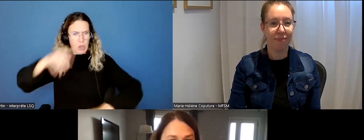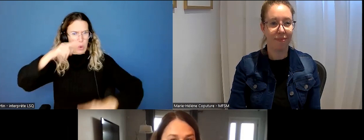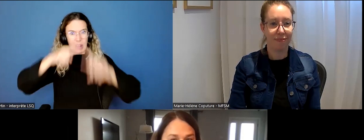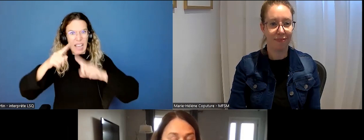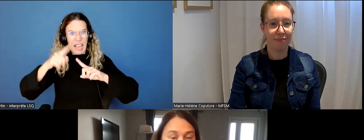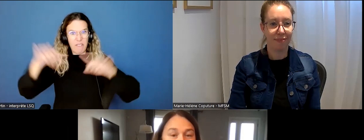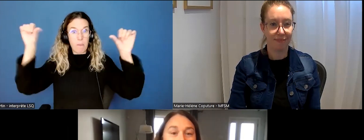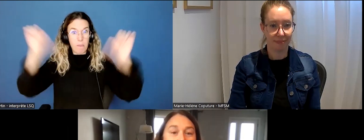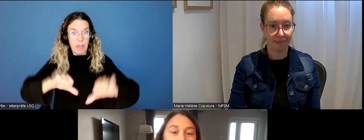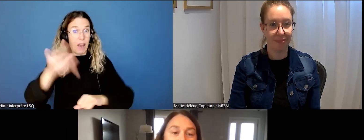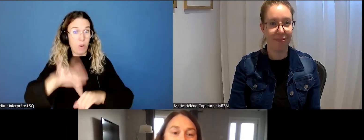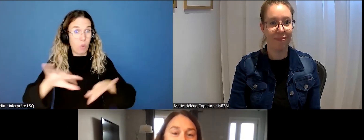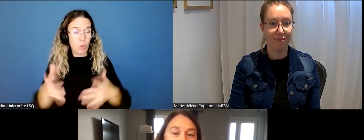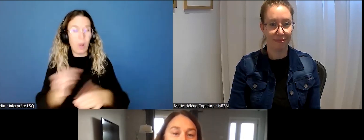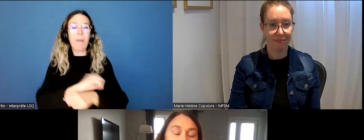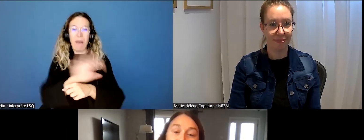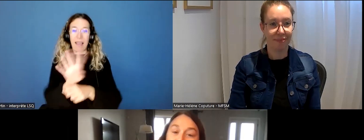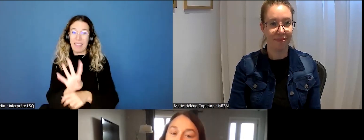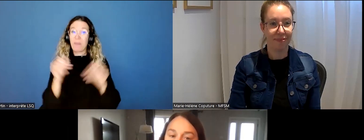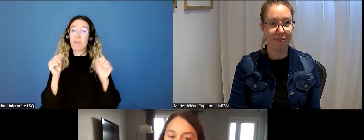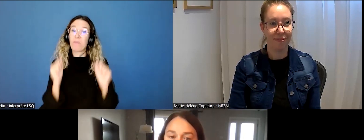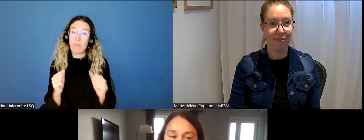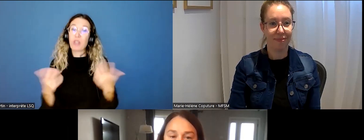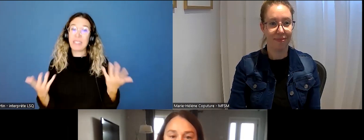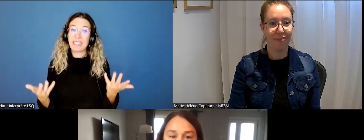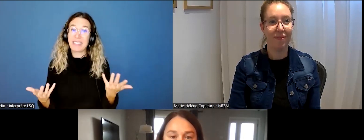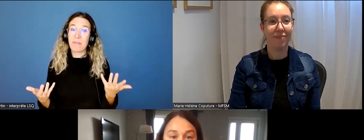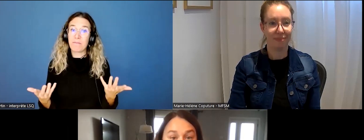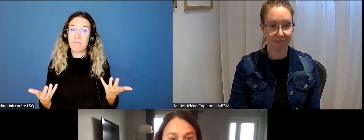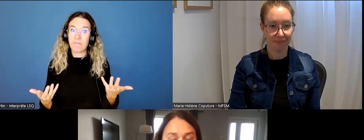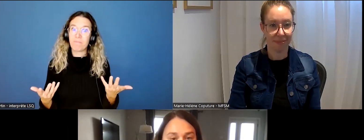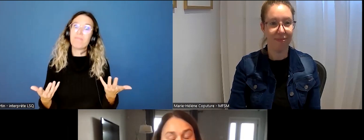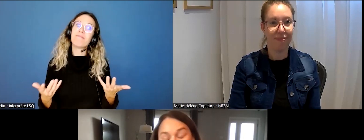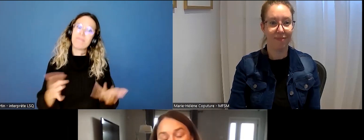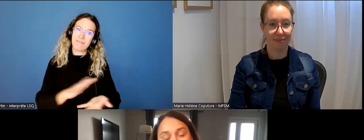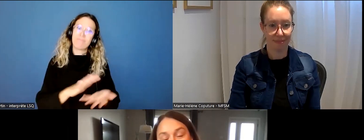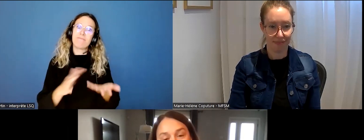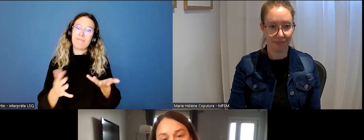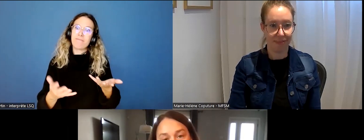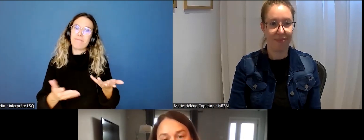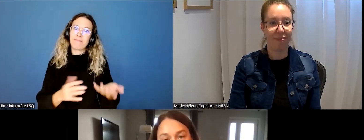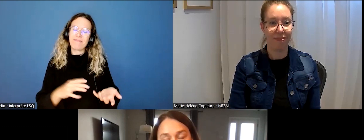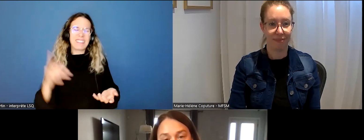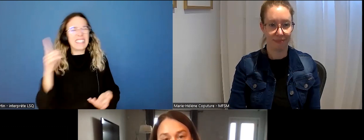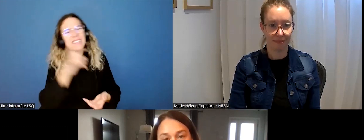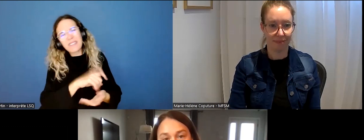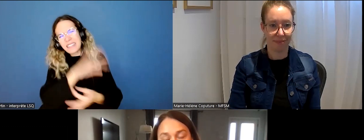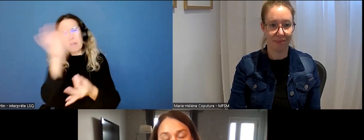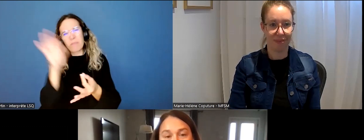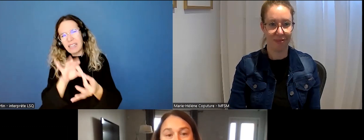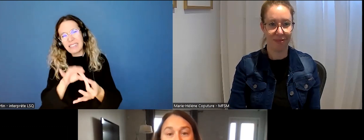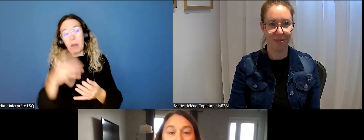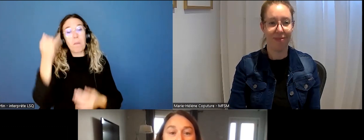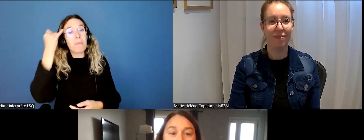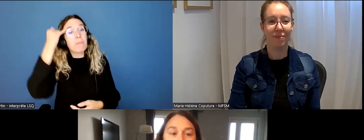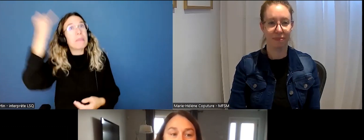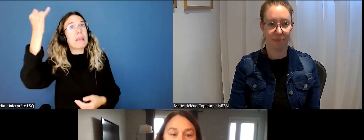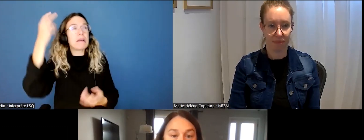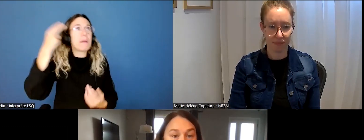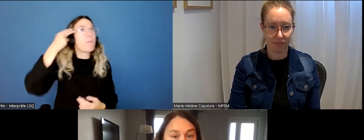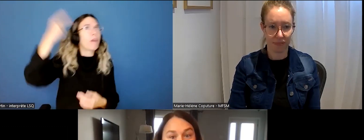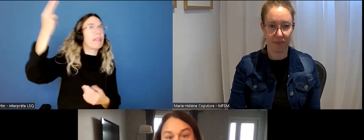de la pandémie et que ça a plus eu un potentiel d'amener jusque-là. C'est difficile à dire, c'est des hypothèses,